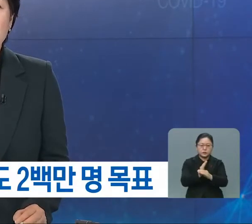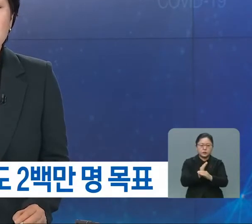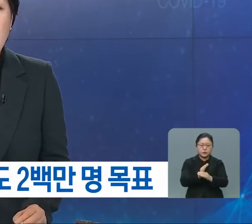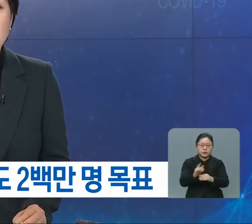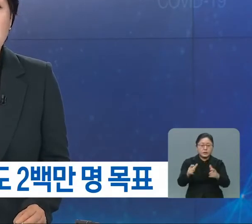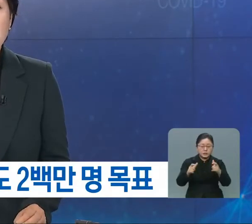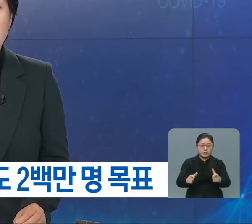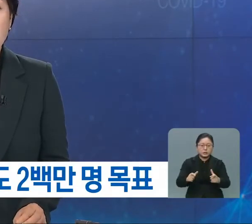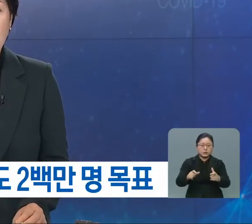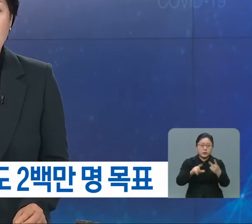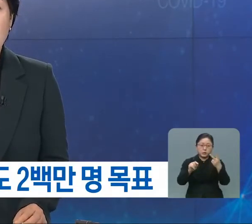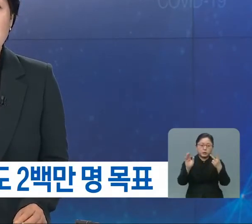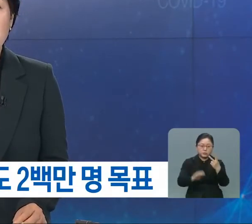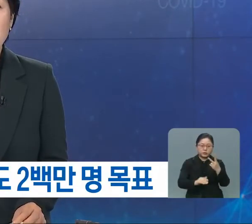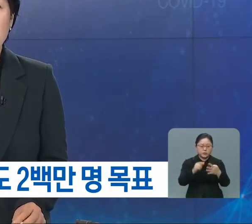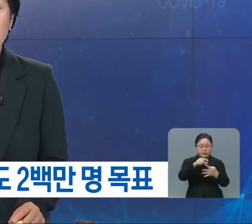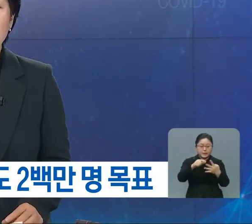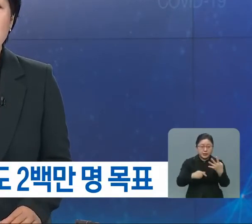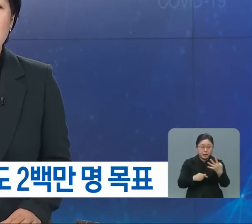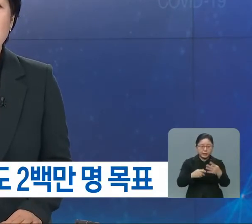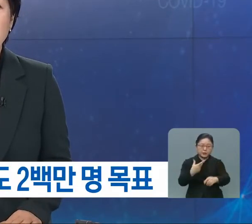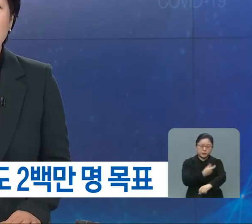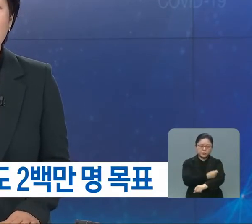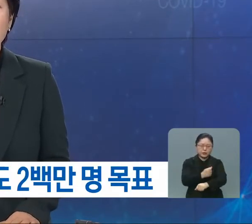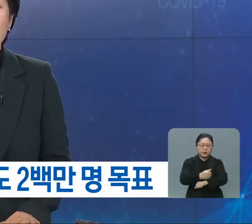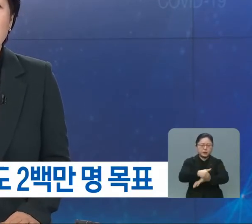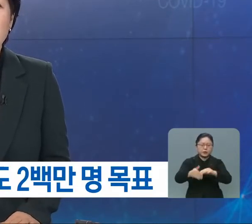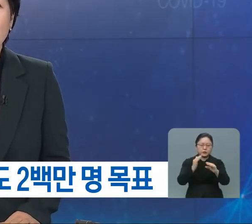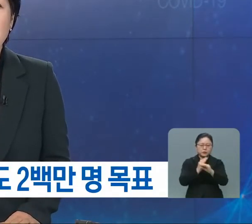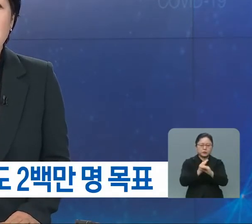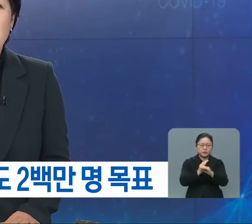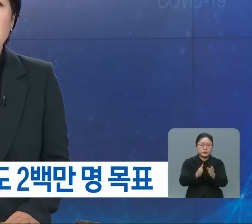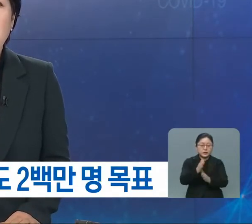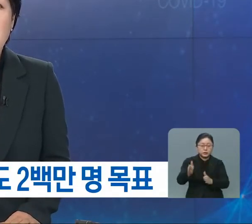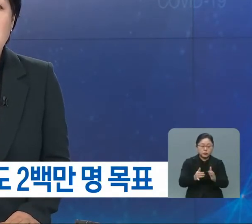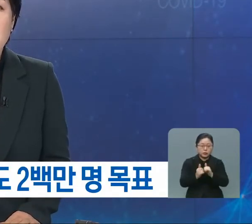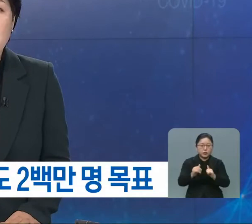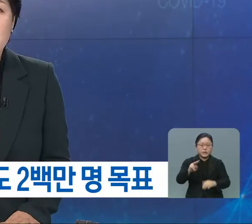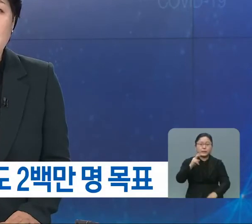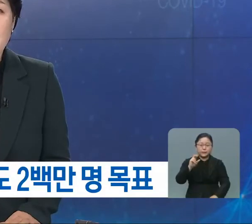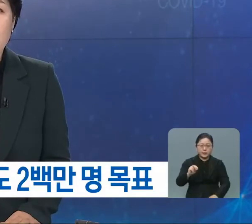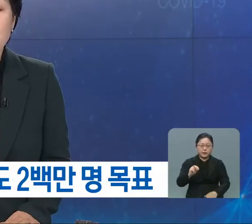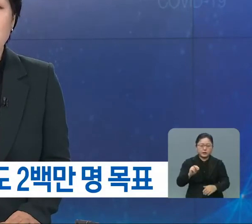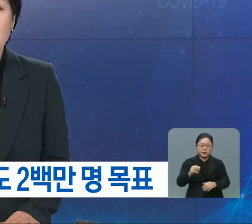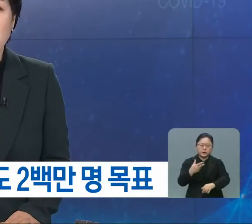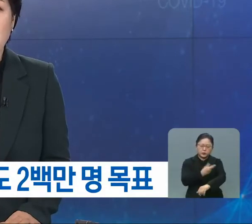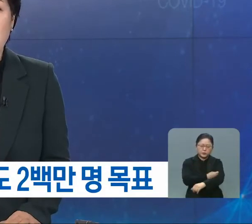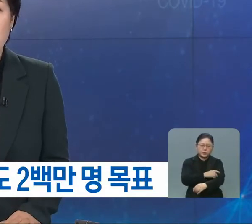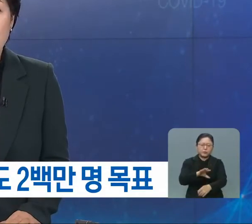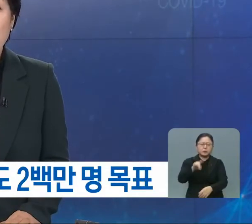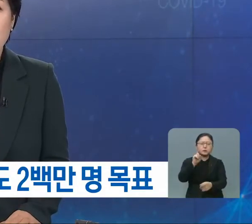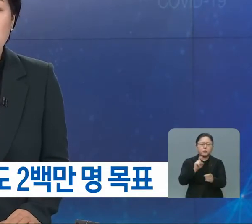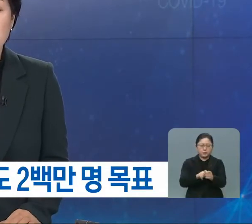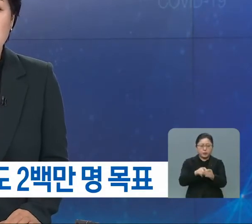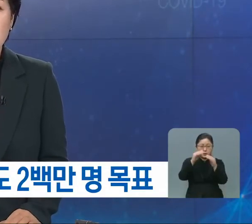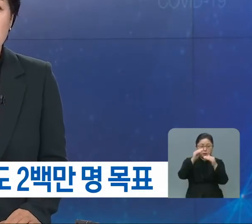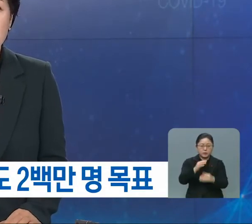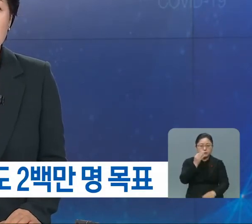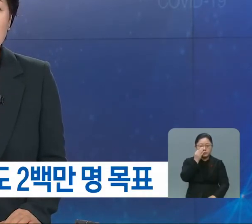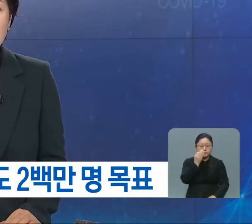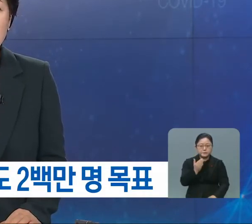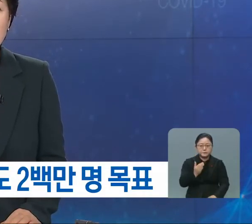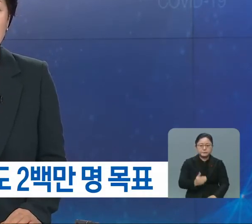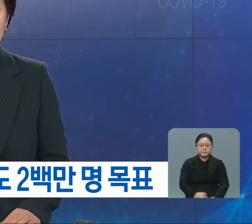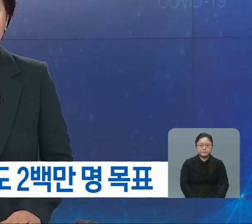우리 지역도 다음 달부터 단계별 접종이 이뤄질 예정인데요. 시 도민 200만 명의 접종이 우선 목표입니다. 최성현 기자입니다.